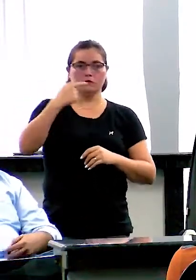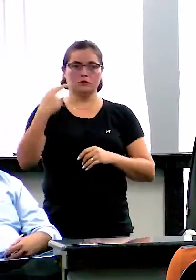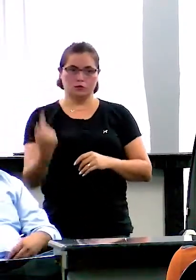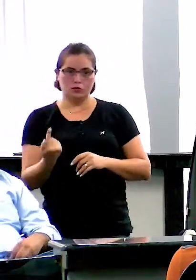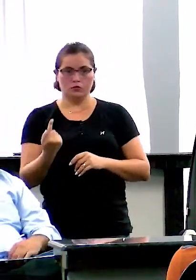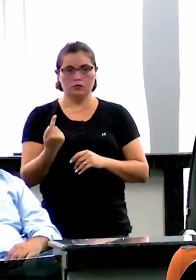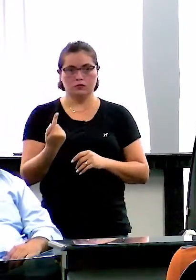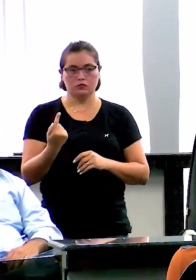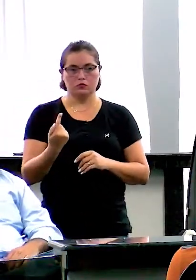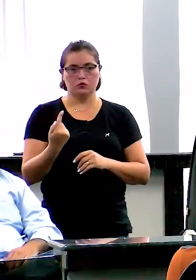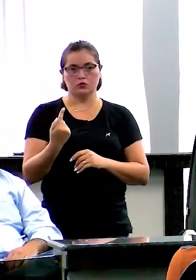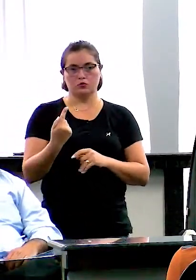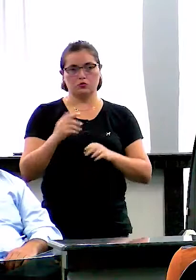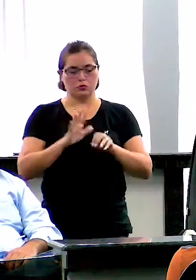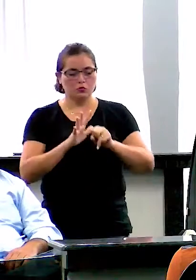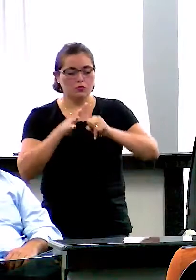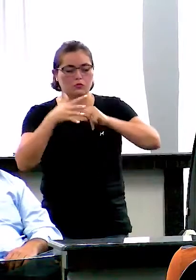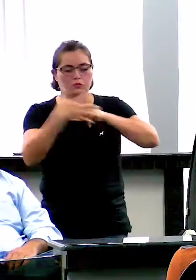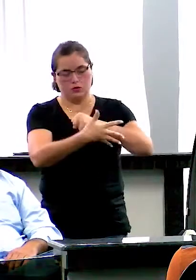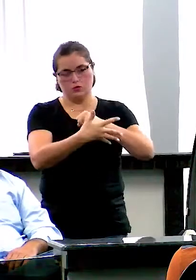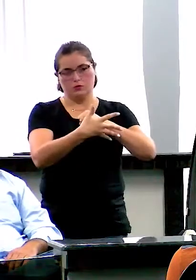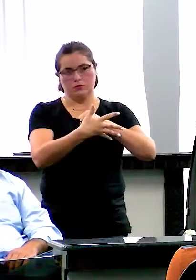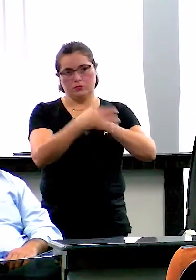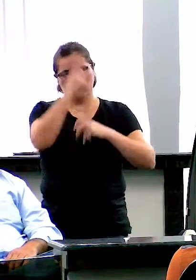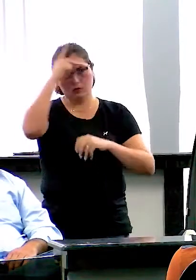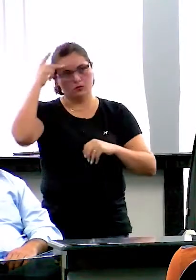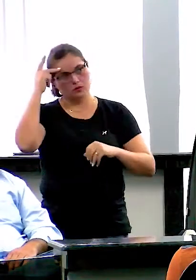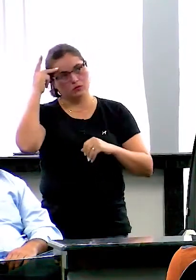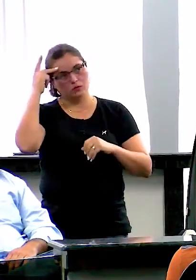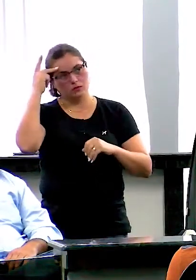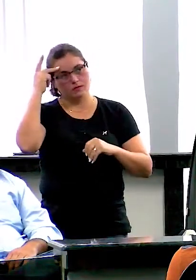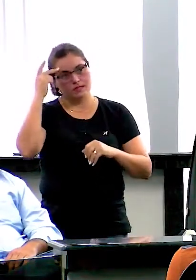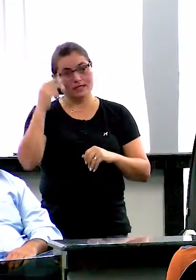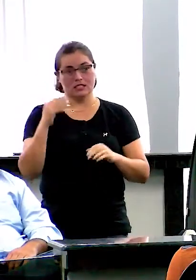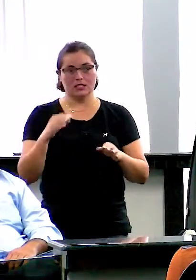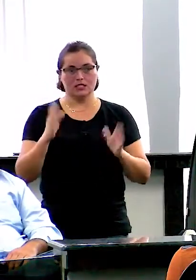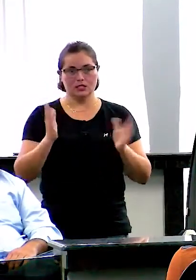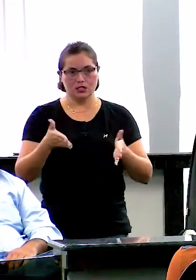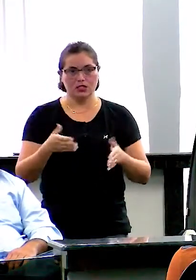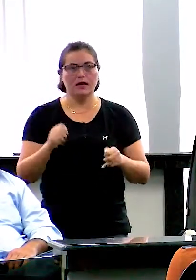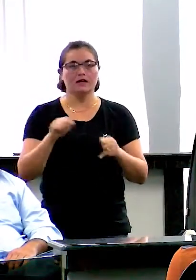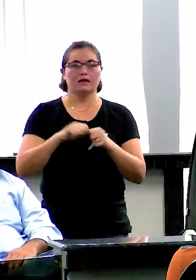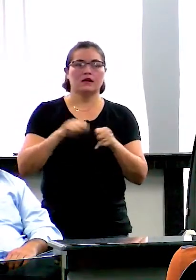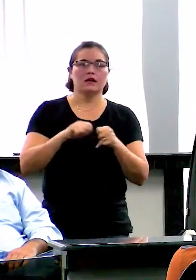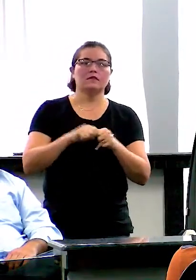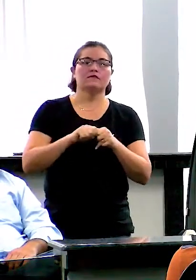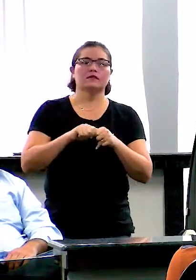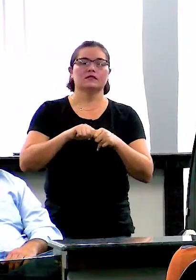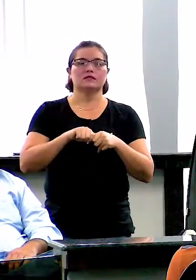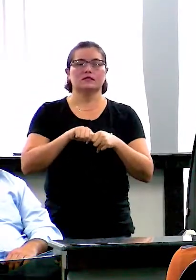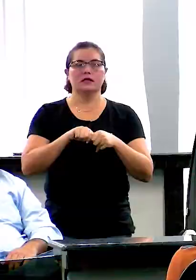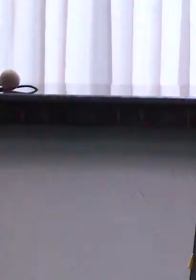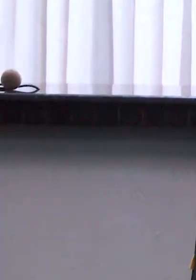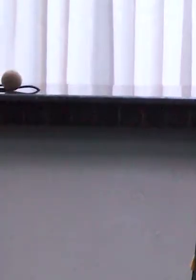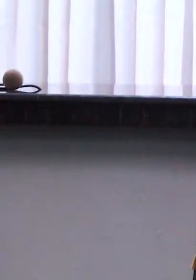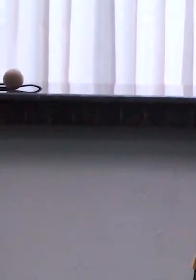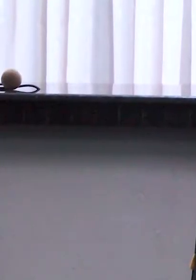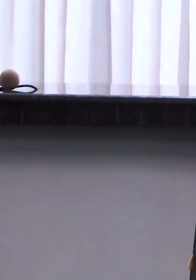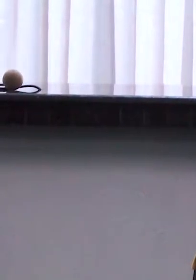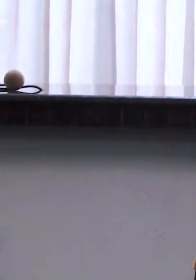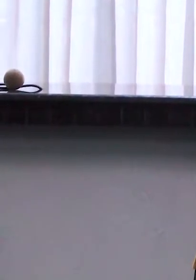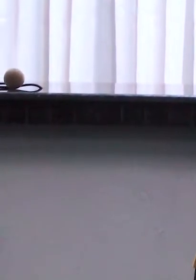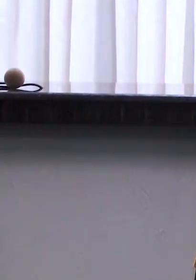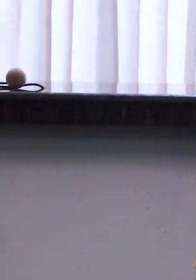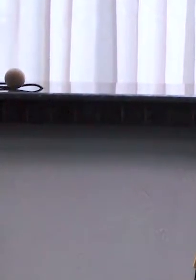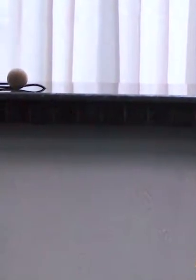encontram em isolamento e já se encontram também em tratamento. Isso que é o bom da situação. Janaína